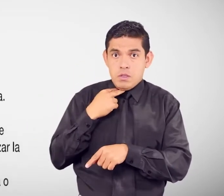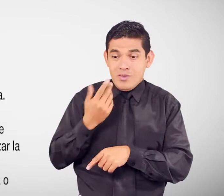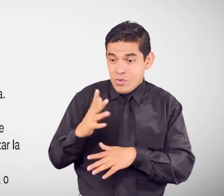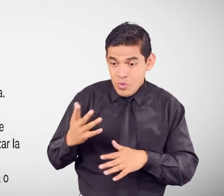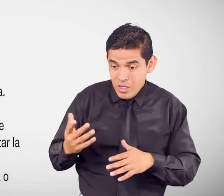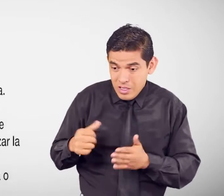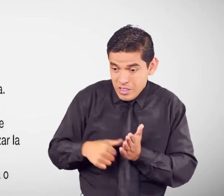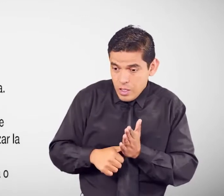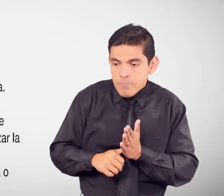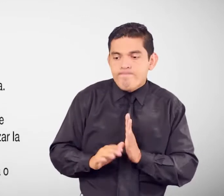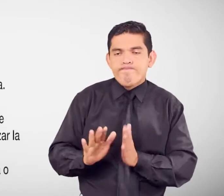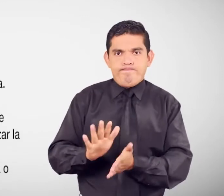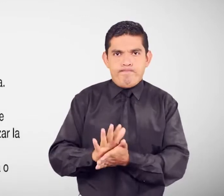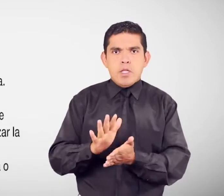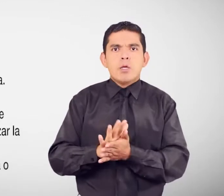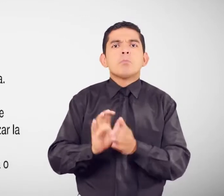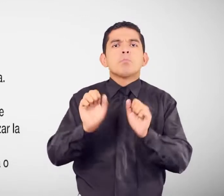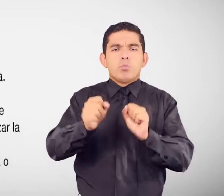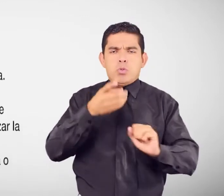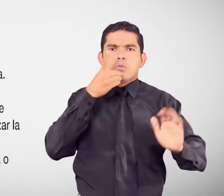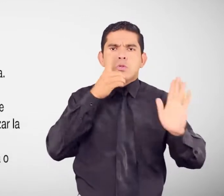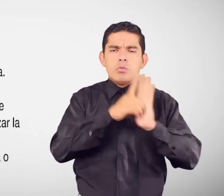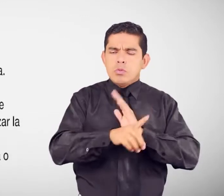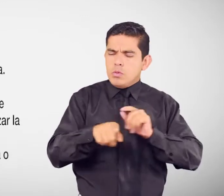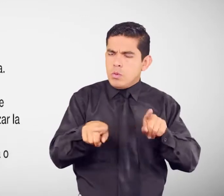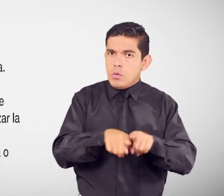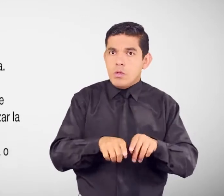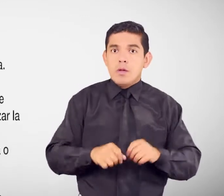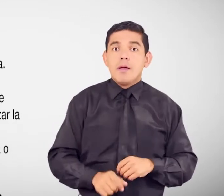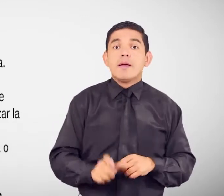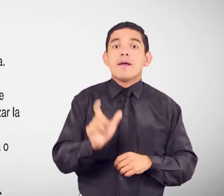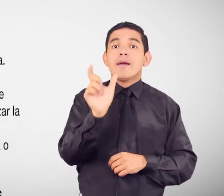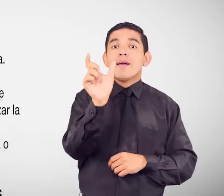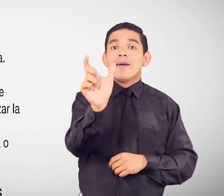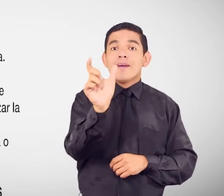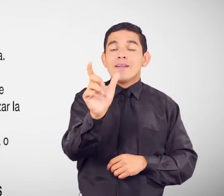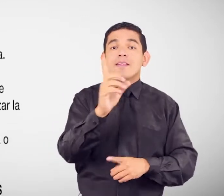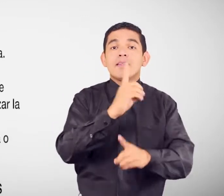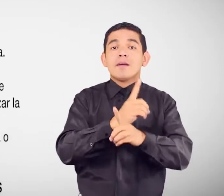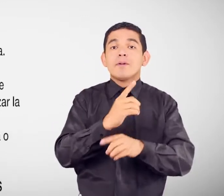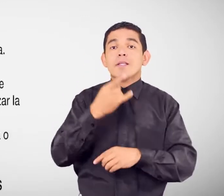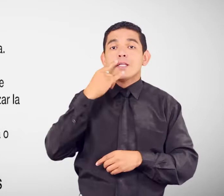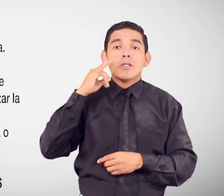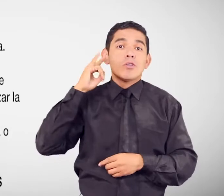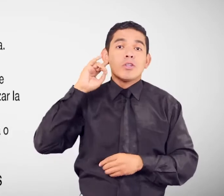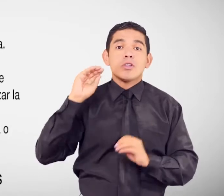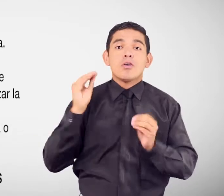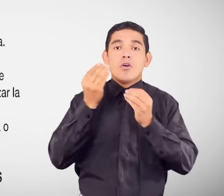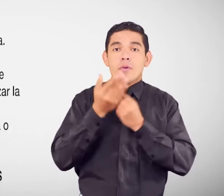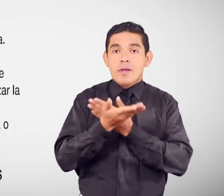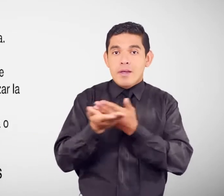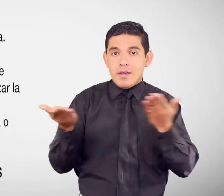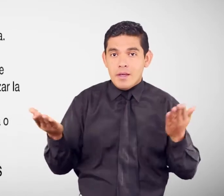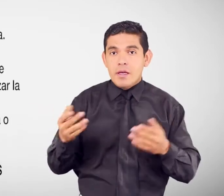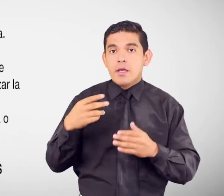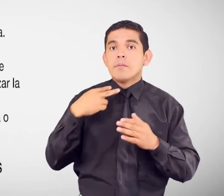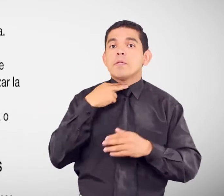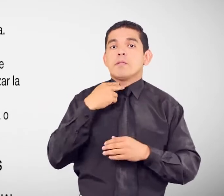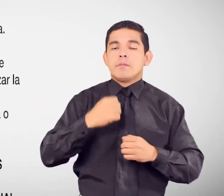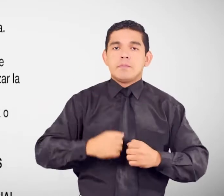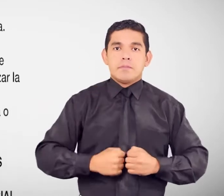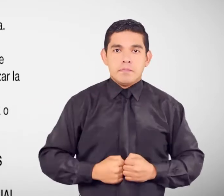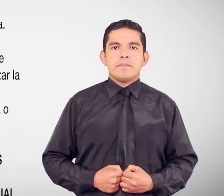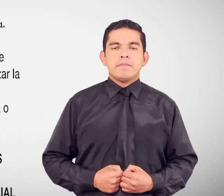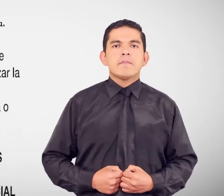tiene, igual puede realizar la denuncia Carnet de discapacidad del niño, niña o adolescente afectado